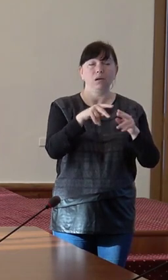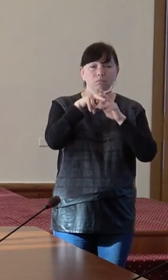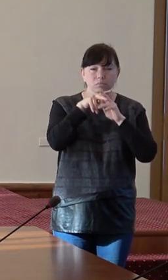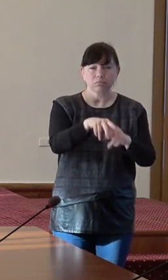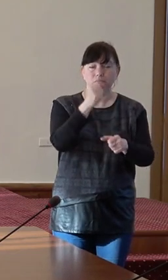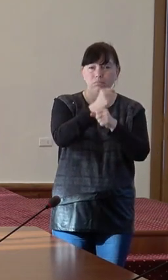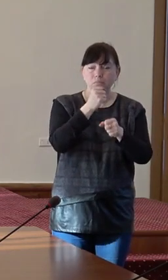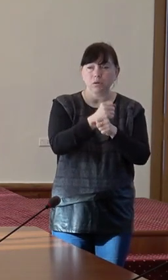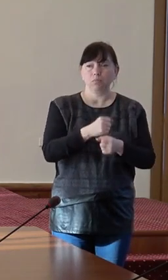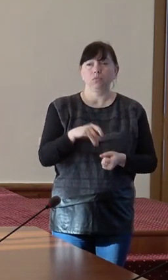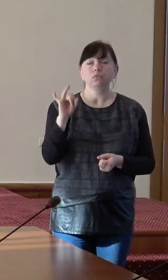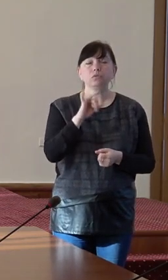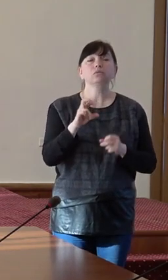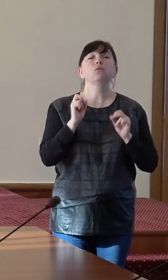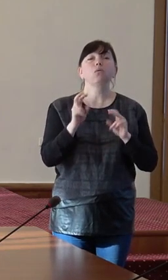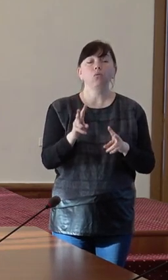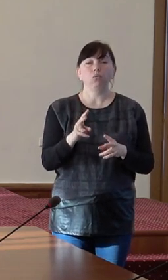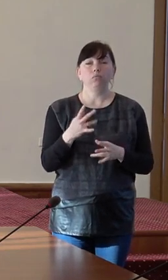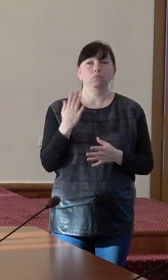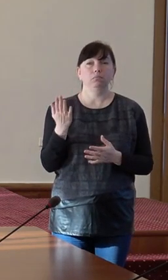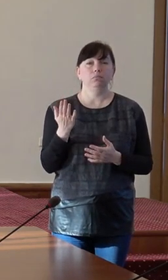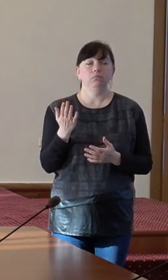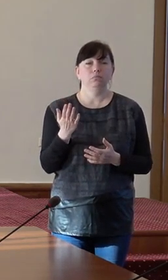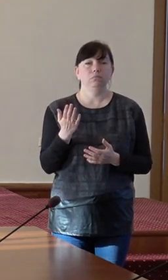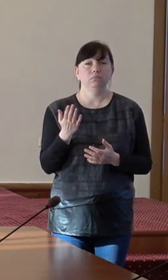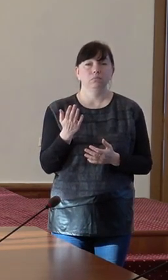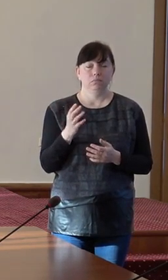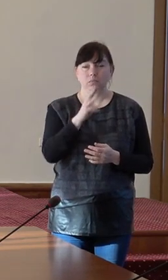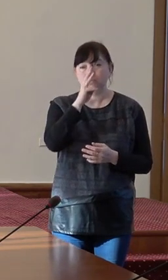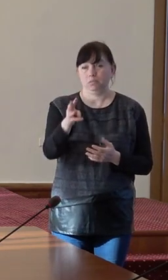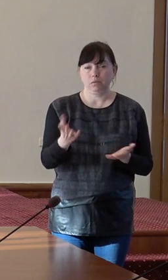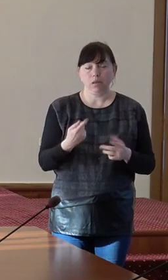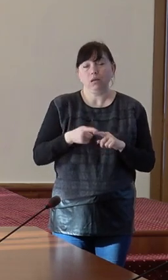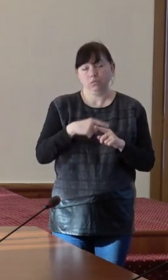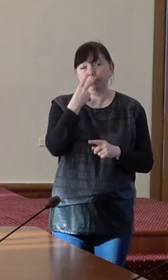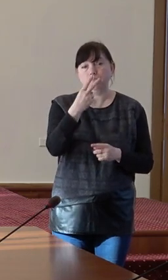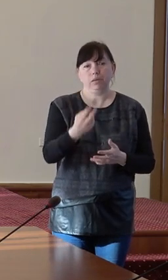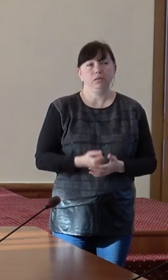muncii și modul în care ei sunt remunerați Mersi